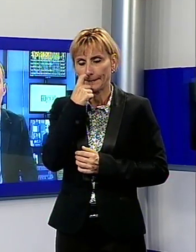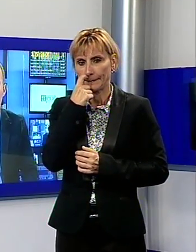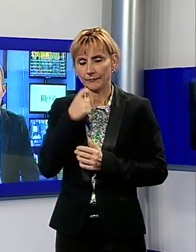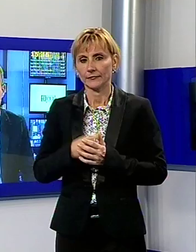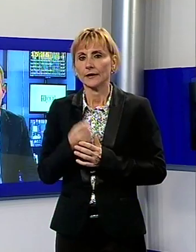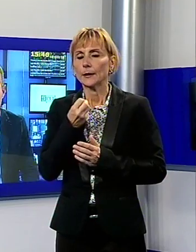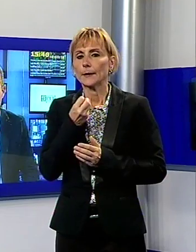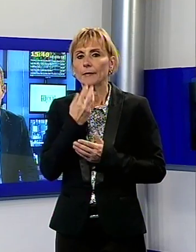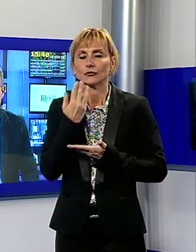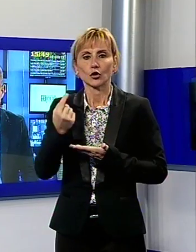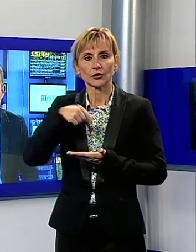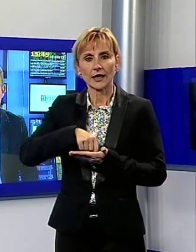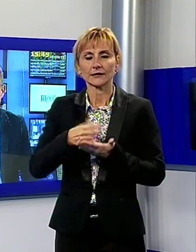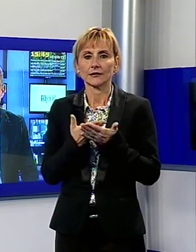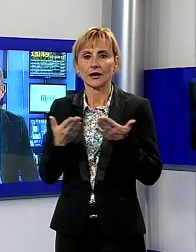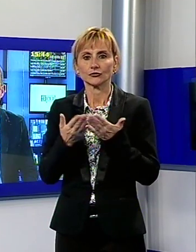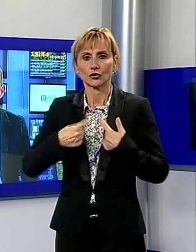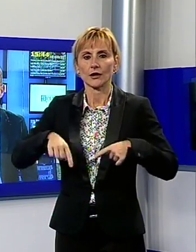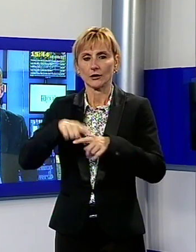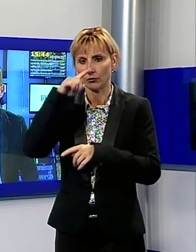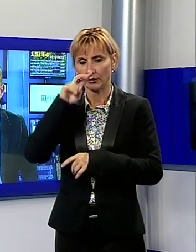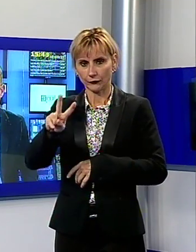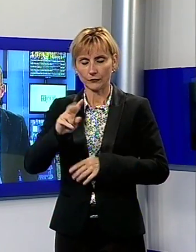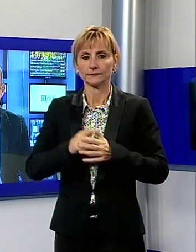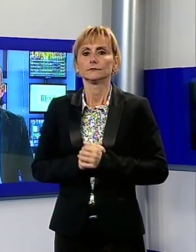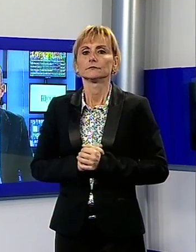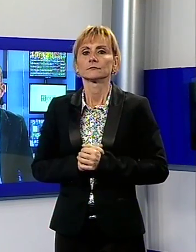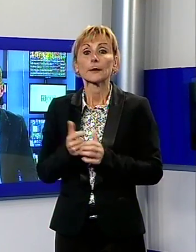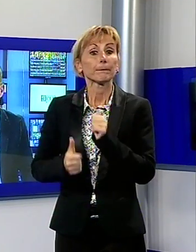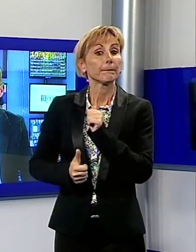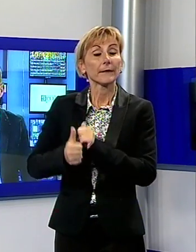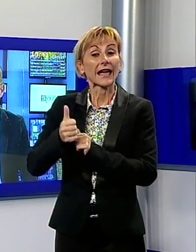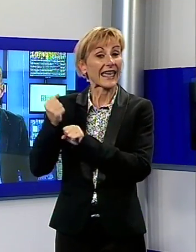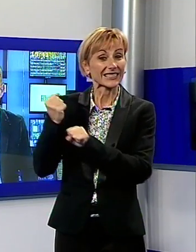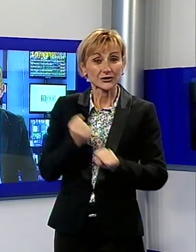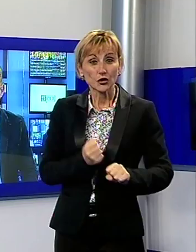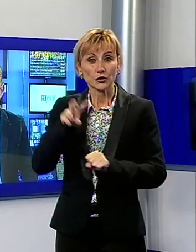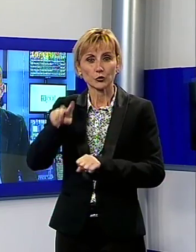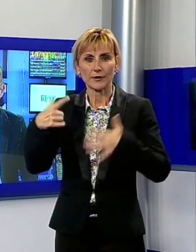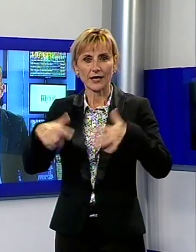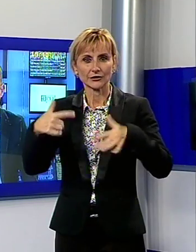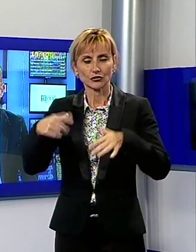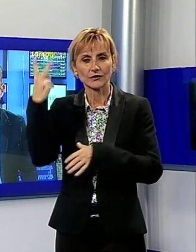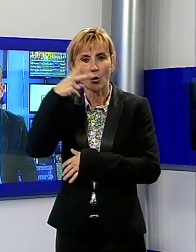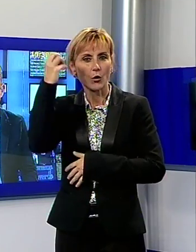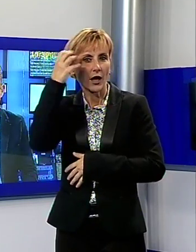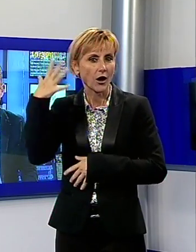Ben trovati a questa nuova edizione della TG Noi, quindi è partita l'edizione 2017 di Lucca Comics e Games,